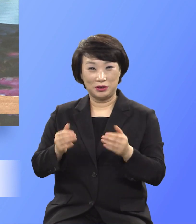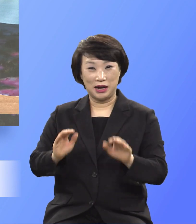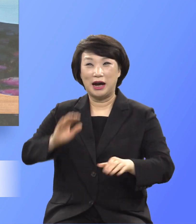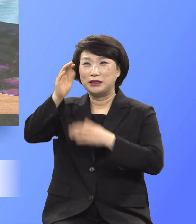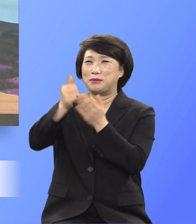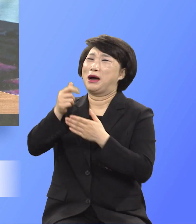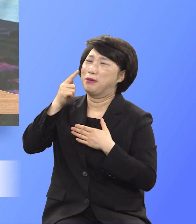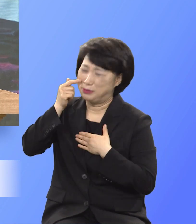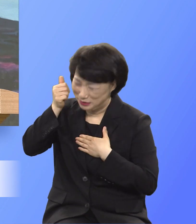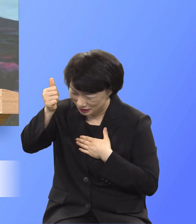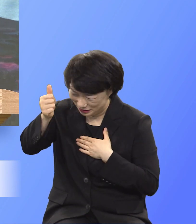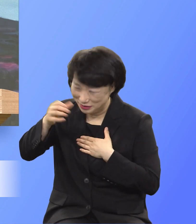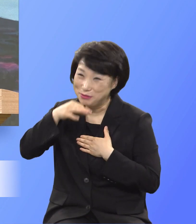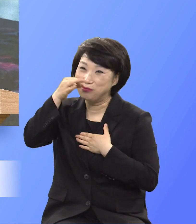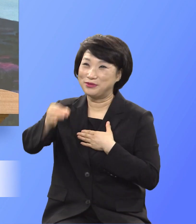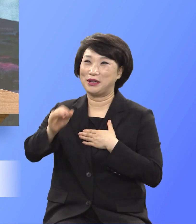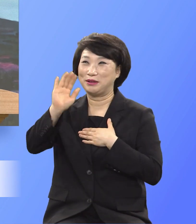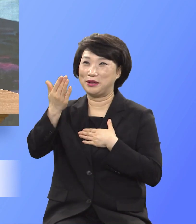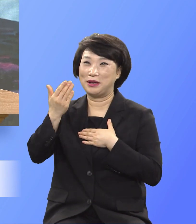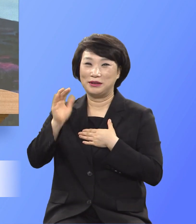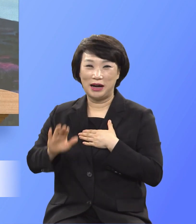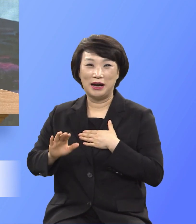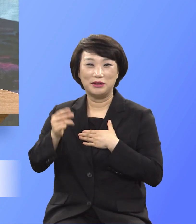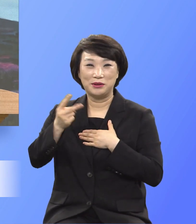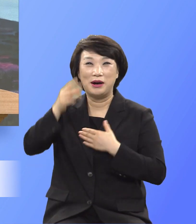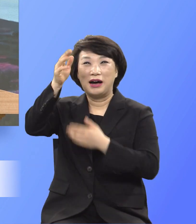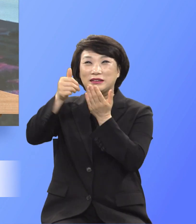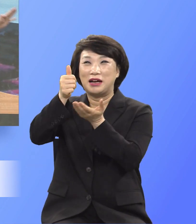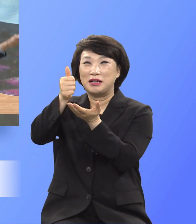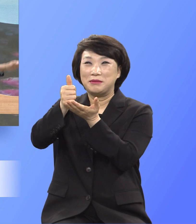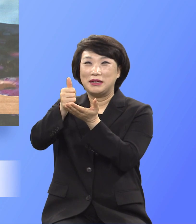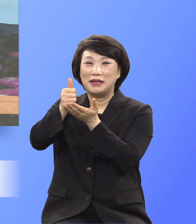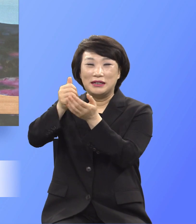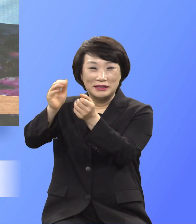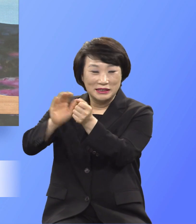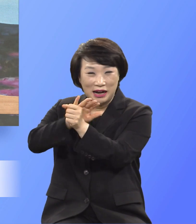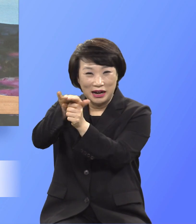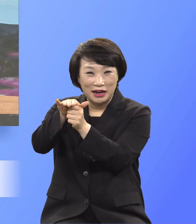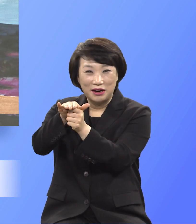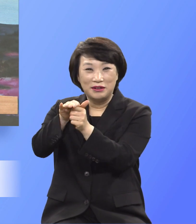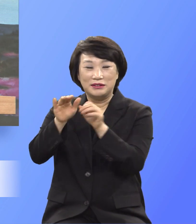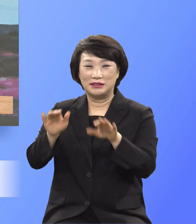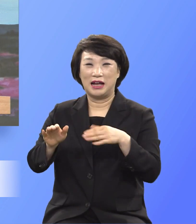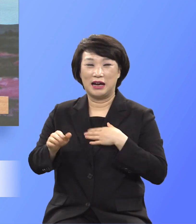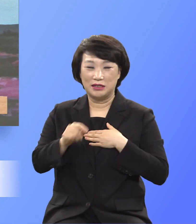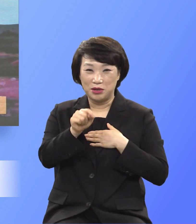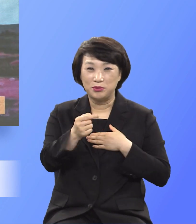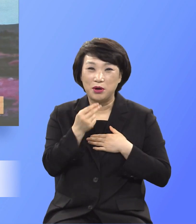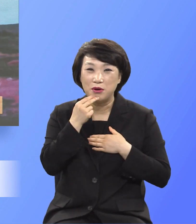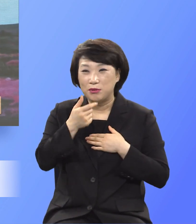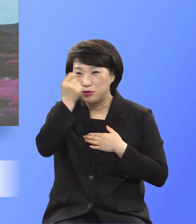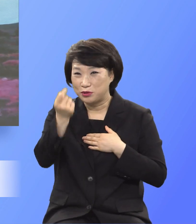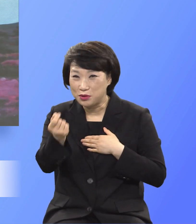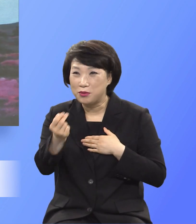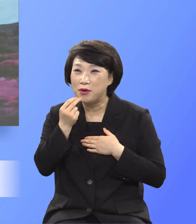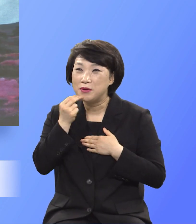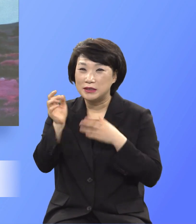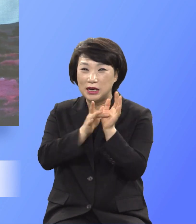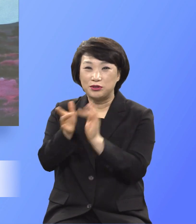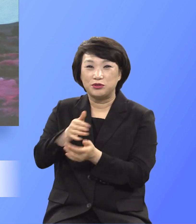아버지라 부르며 그리고 하나님의 주님을 사랑하므로 점도 없고 흥도 없는 예수의 신부가